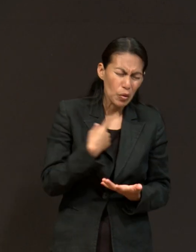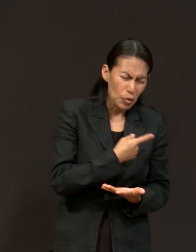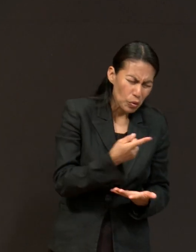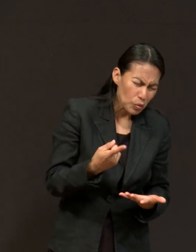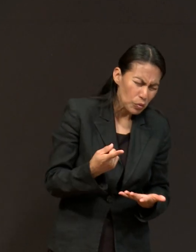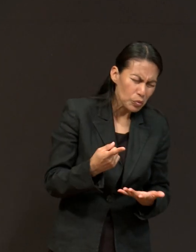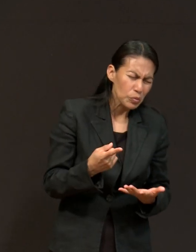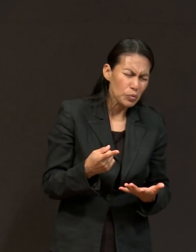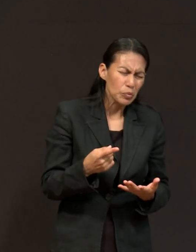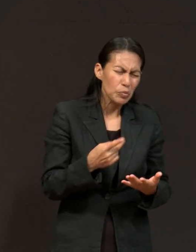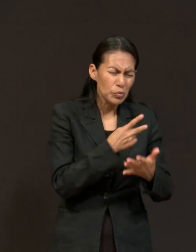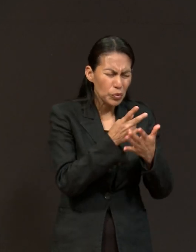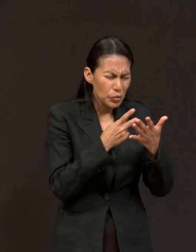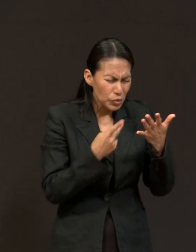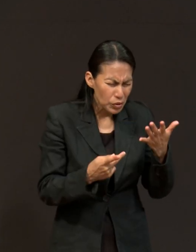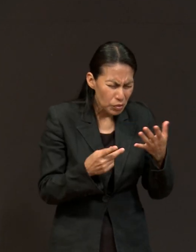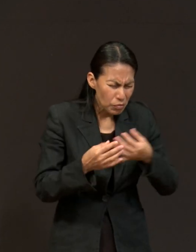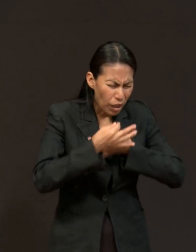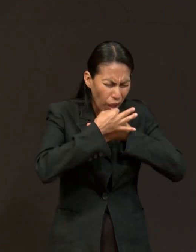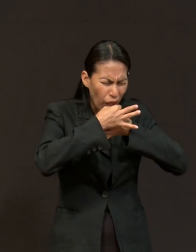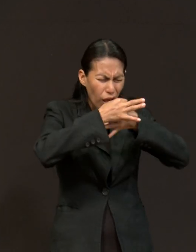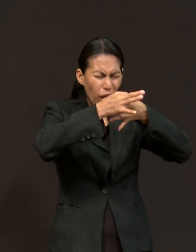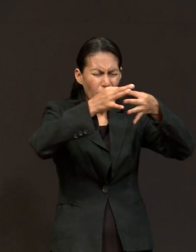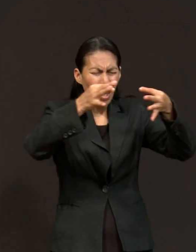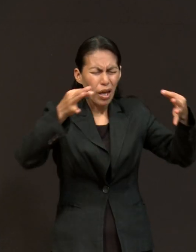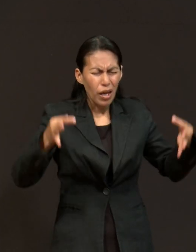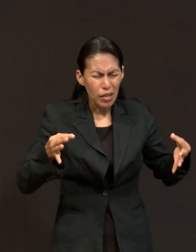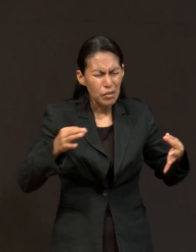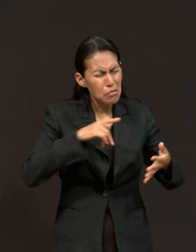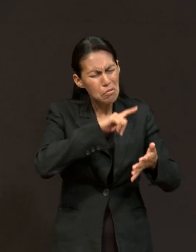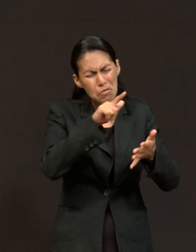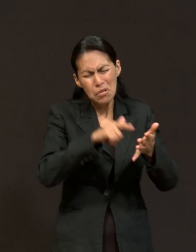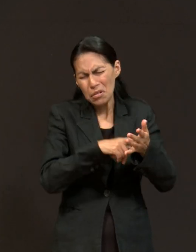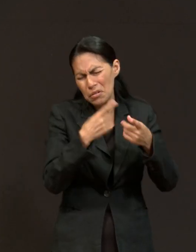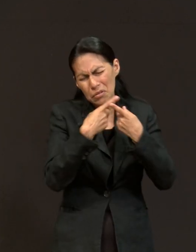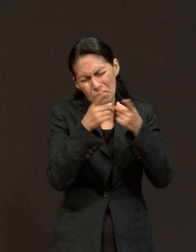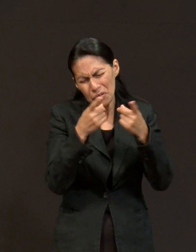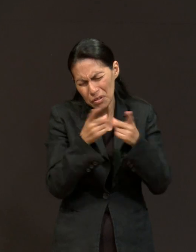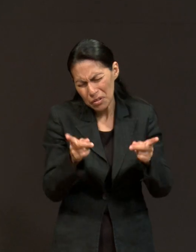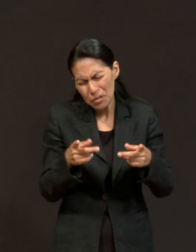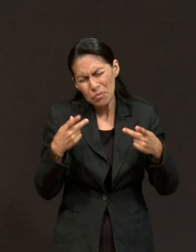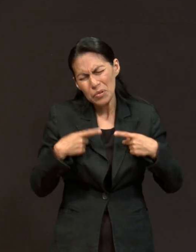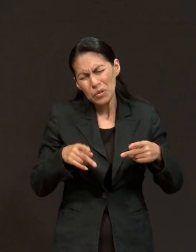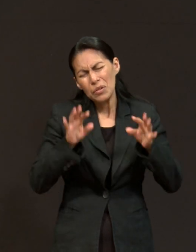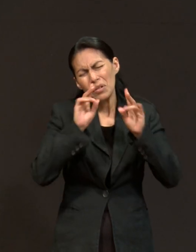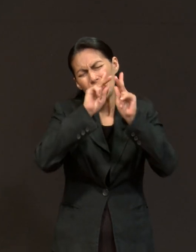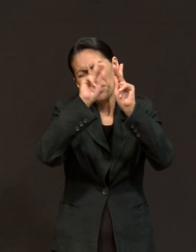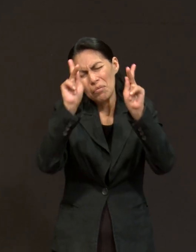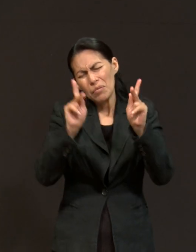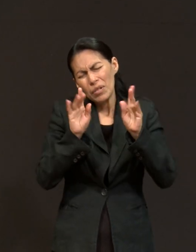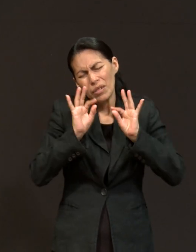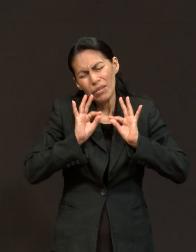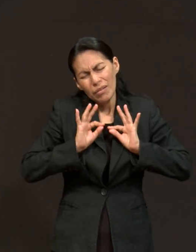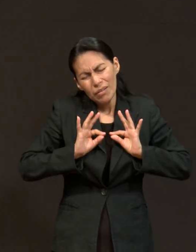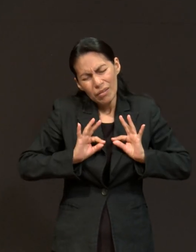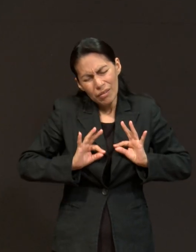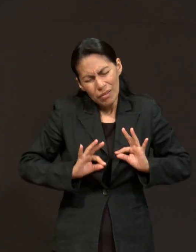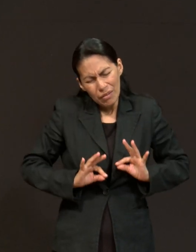este programa y se proclame tu palabra. Concede paz, sobre todo, a todos los que